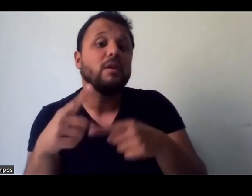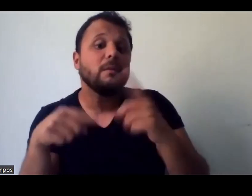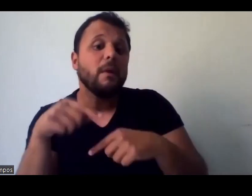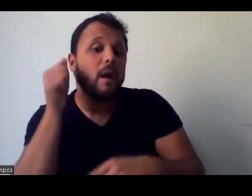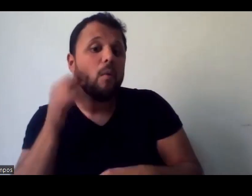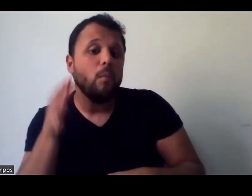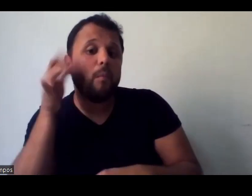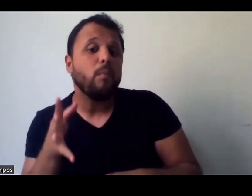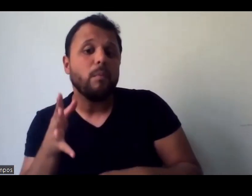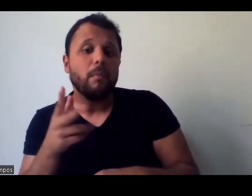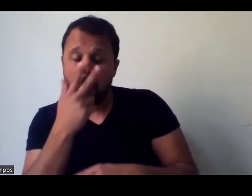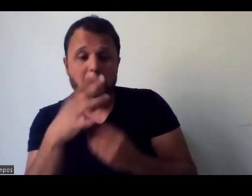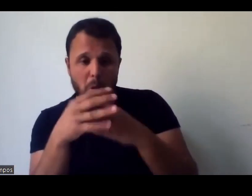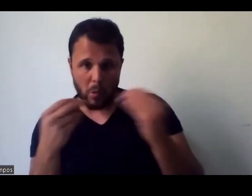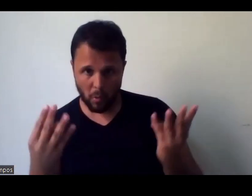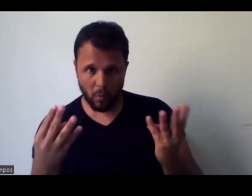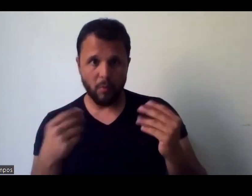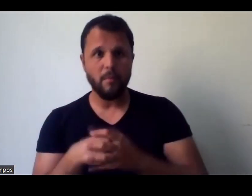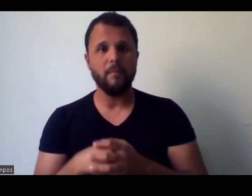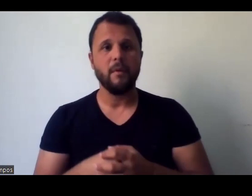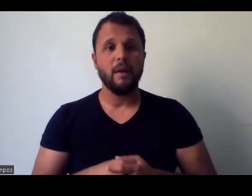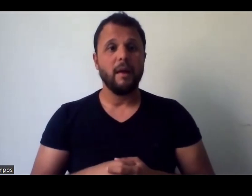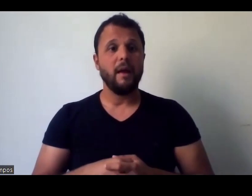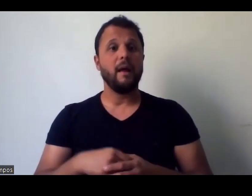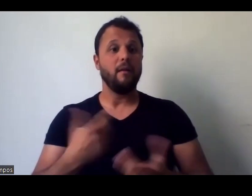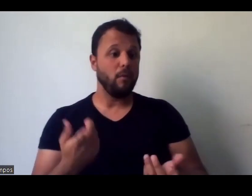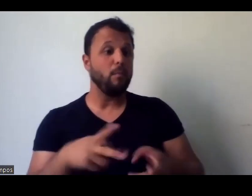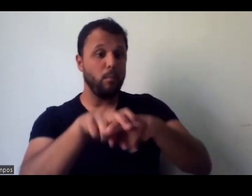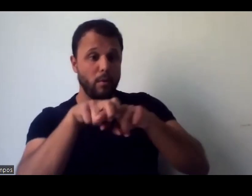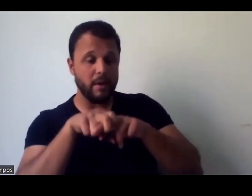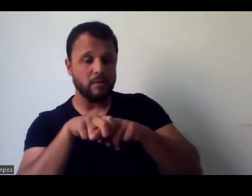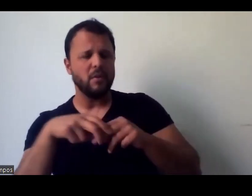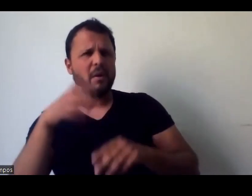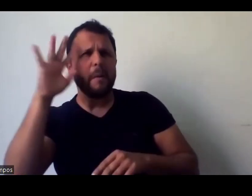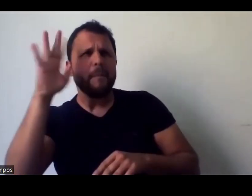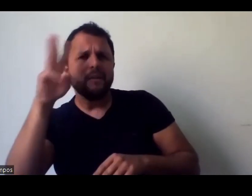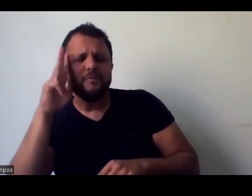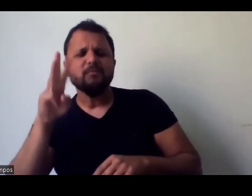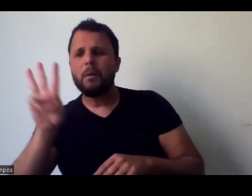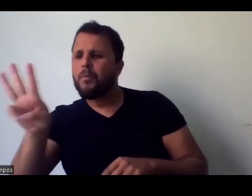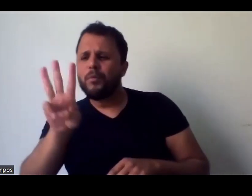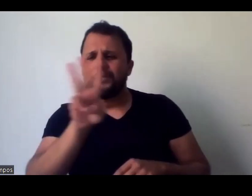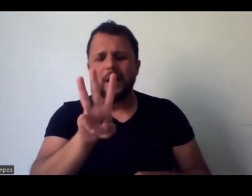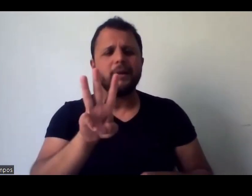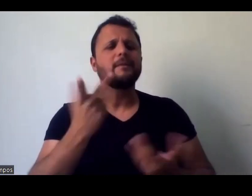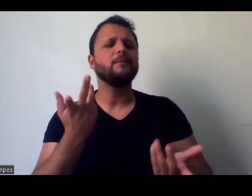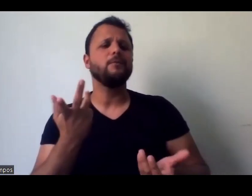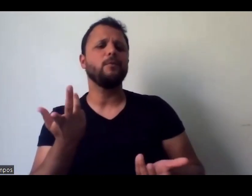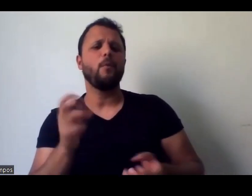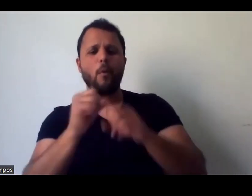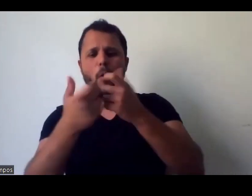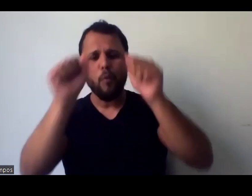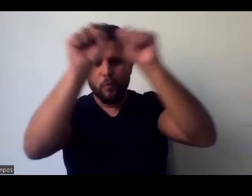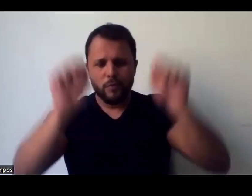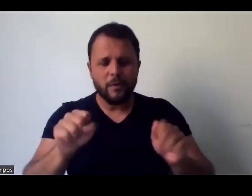coloca lá no site, as exposições, mas você imagina isso de uma forma unificada, com um sistema de